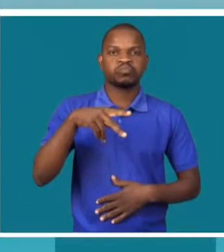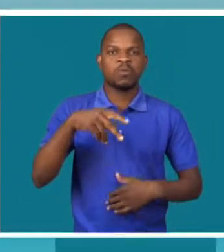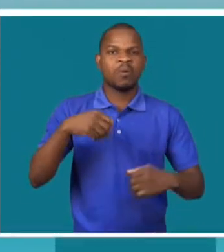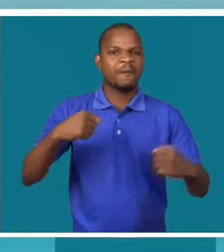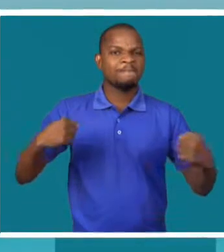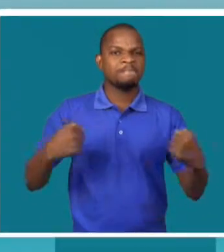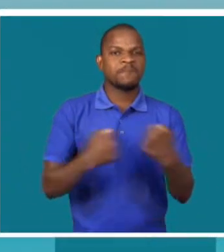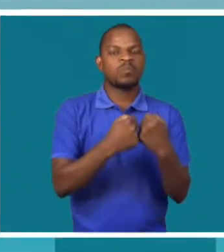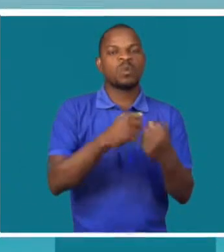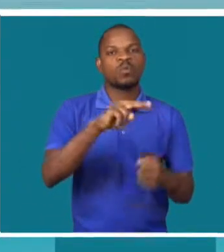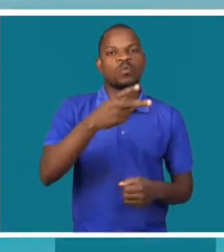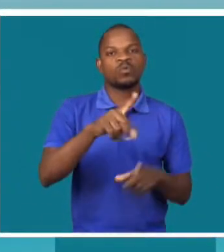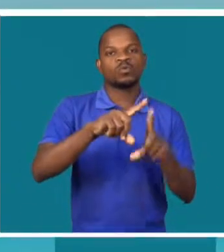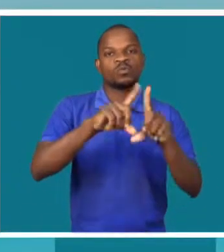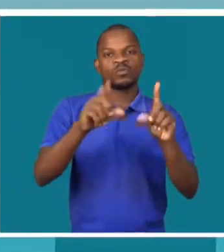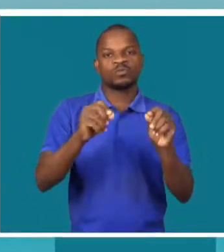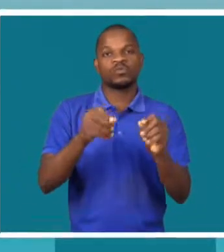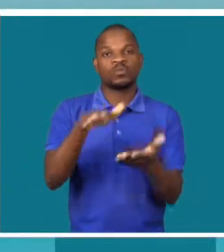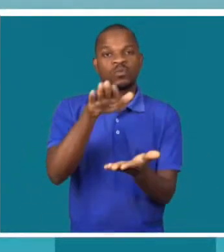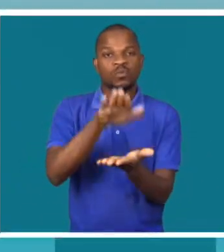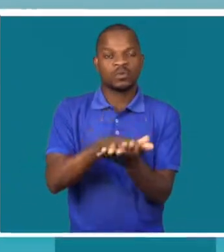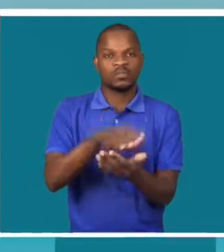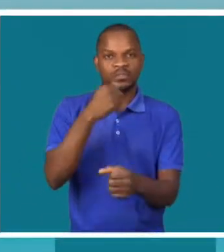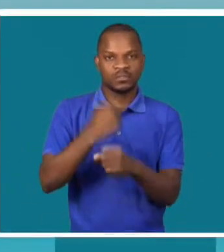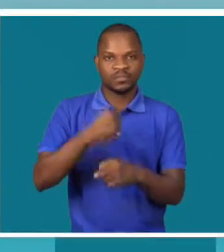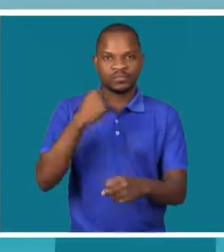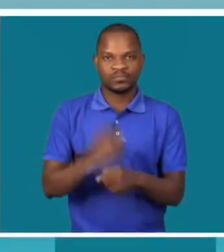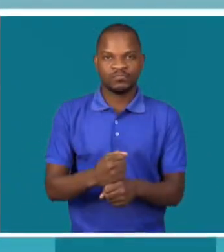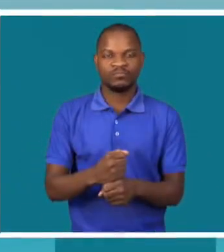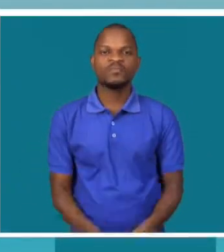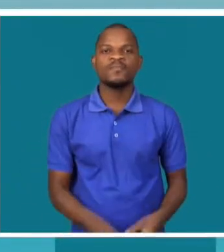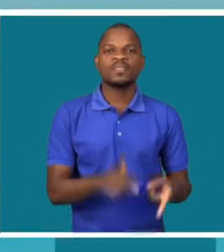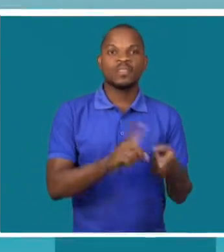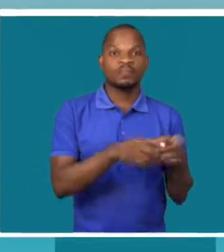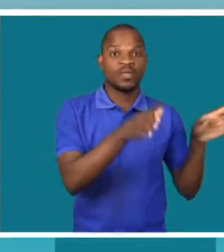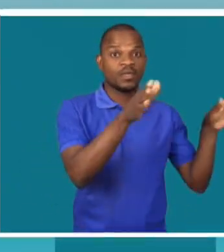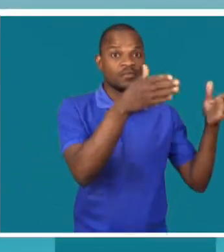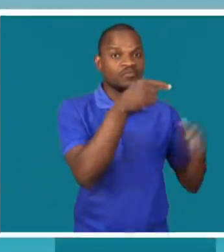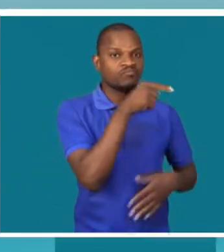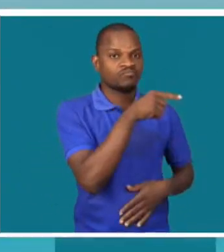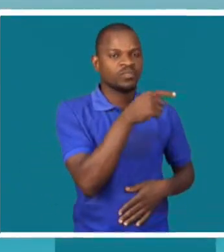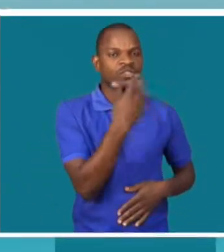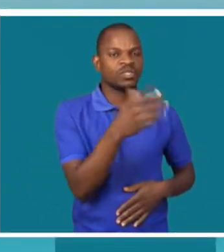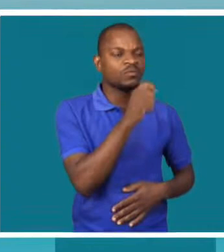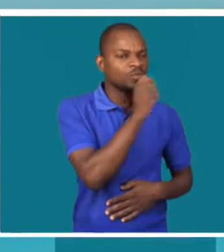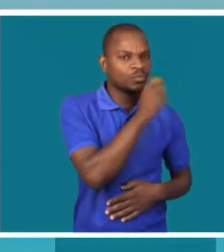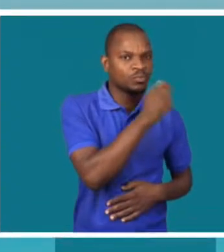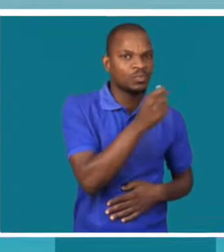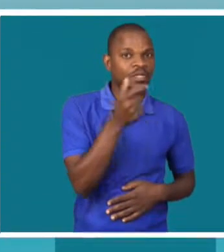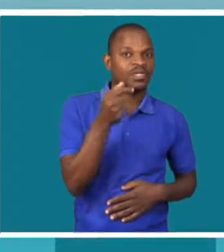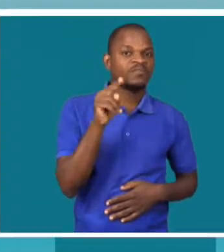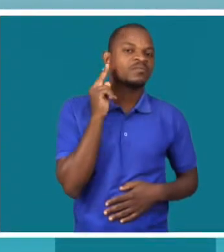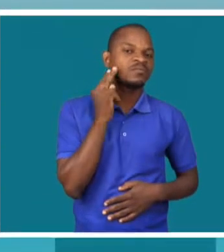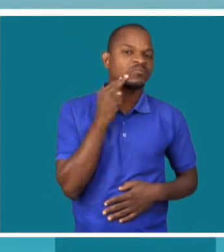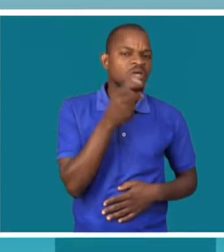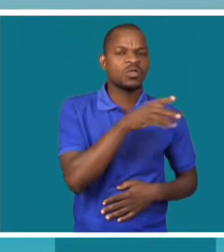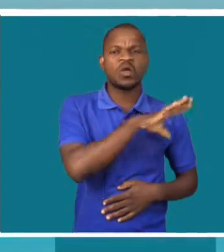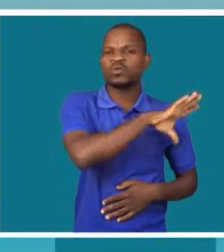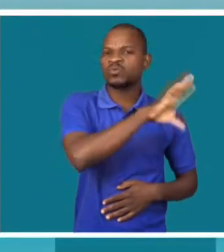empregadores ouvidos pela TV surdo são unânimes em reconhecer a importância da segurança no trabalho e